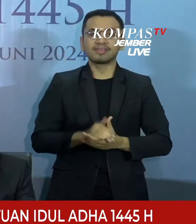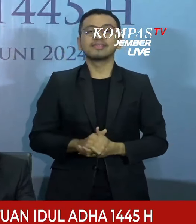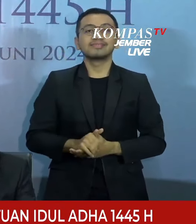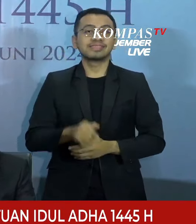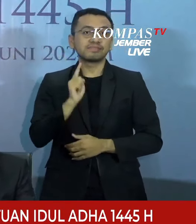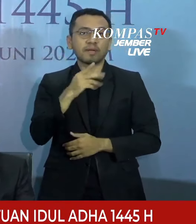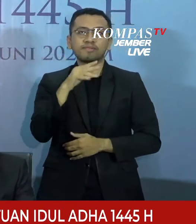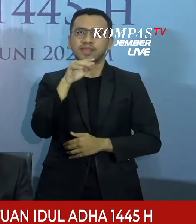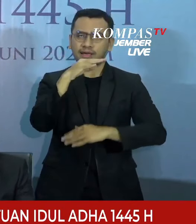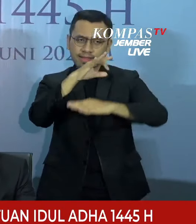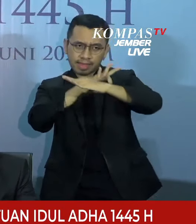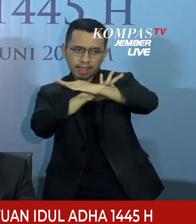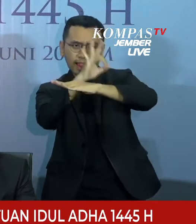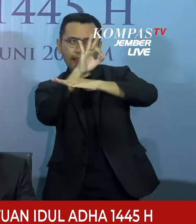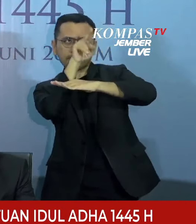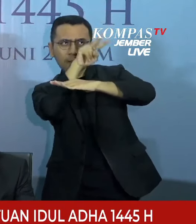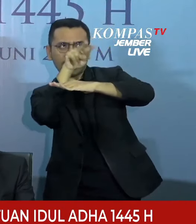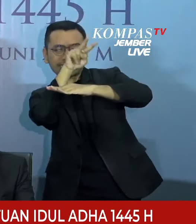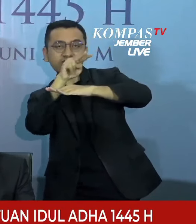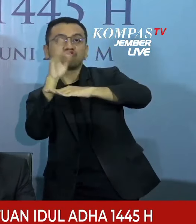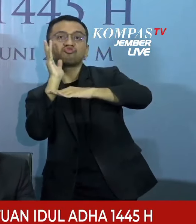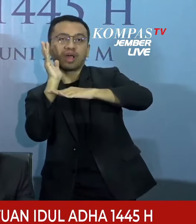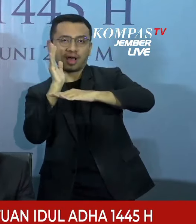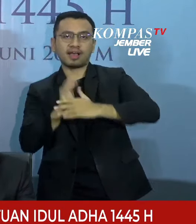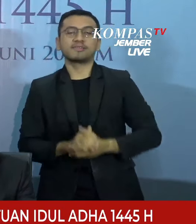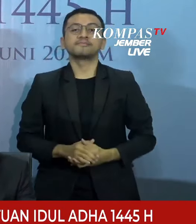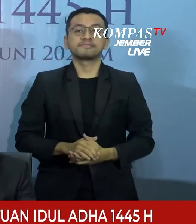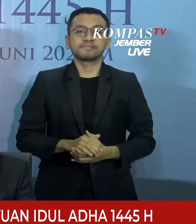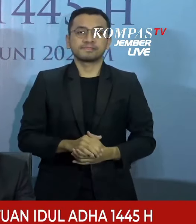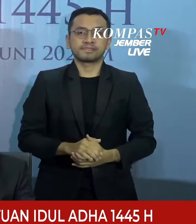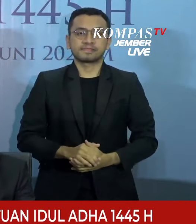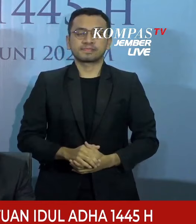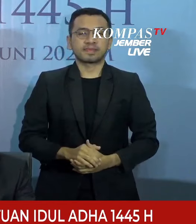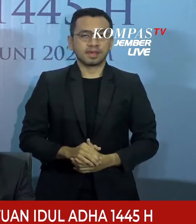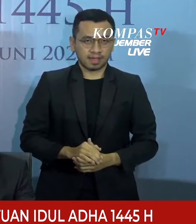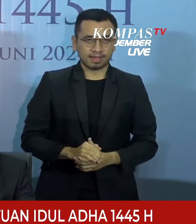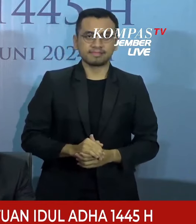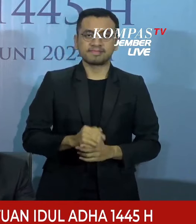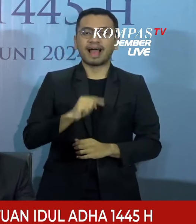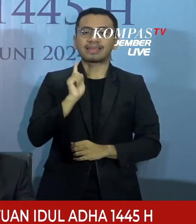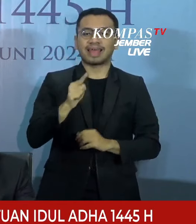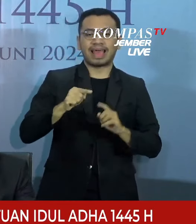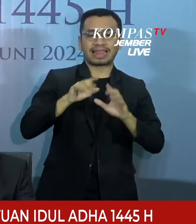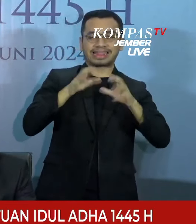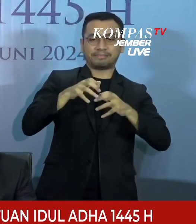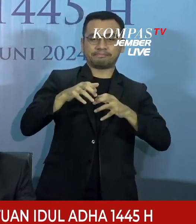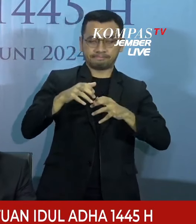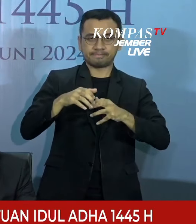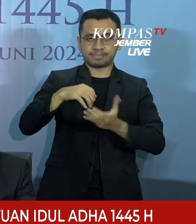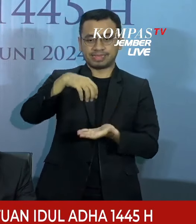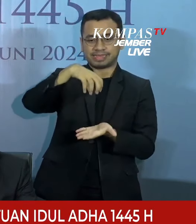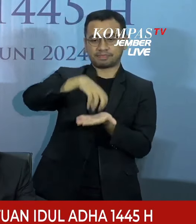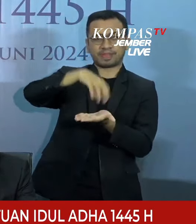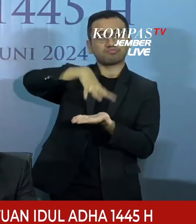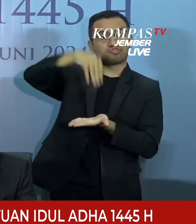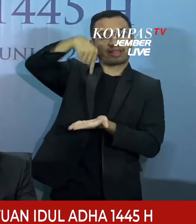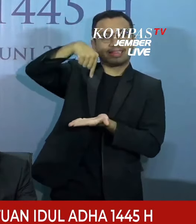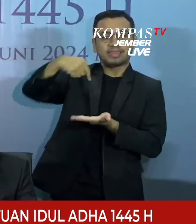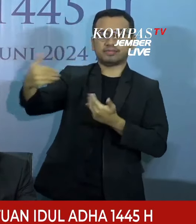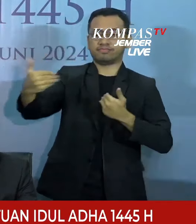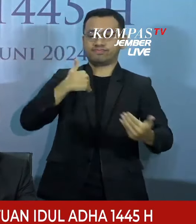pengamatan hilal dan tim penerima laporan rukyat di pusat telah